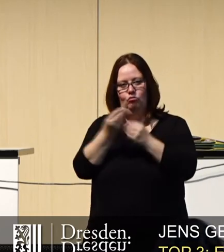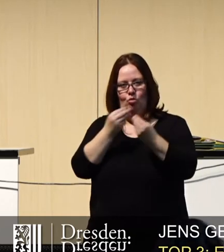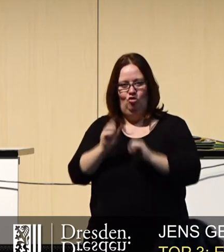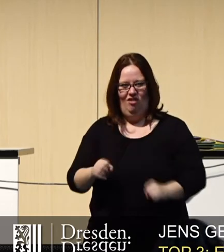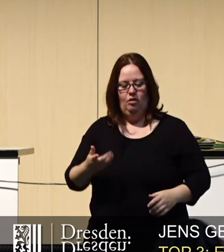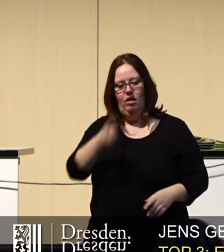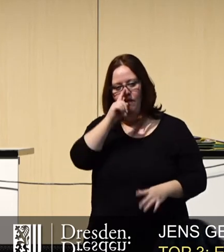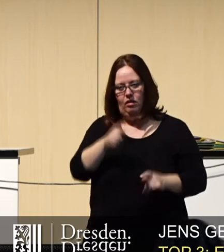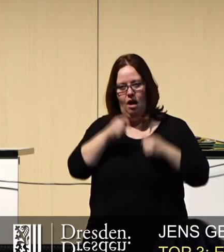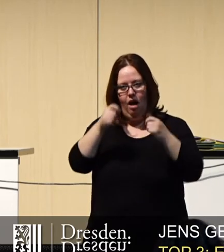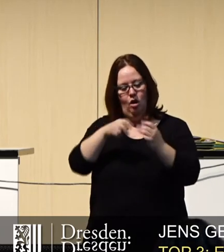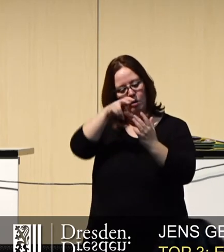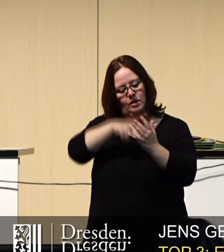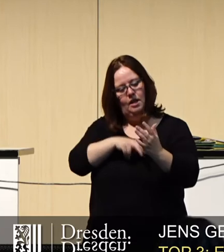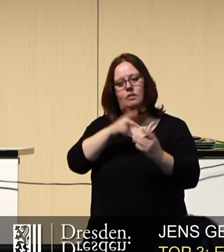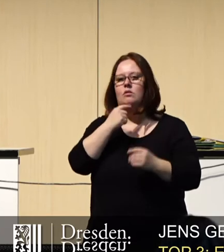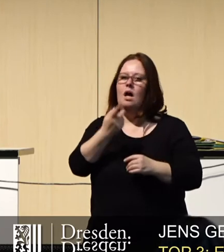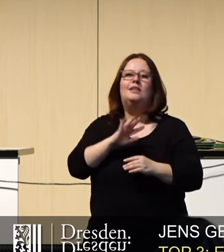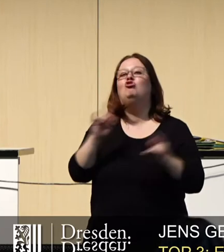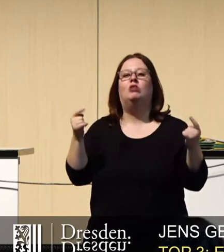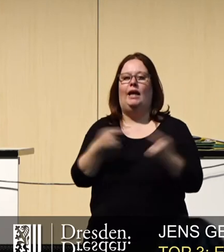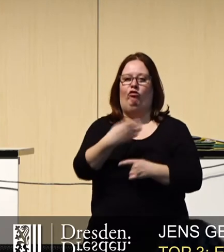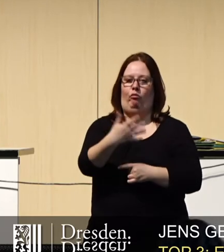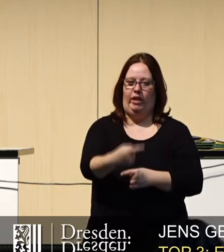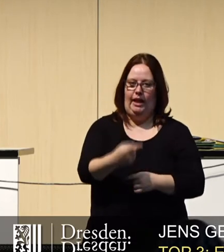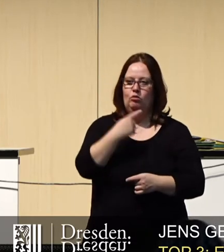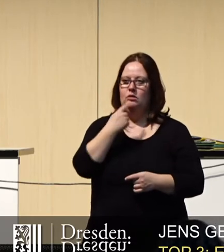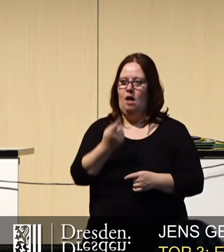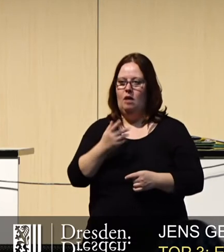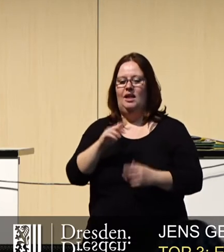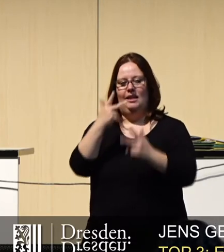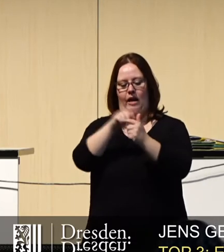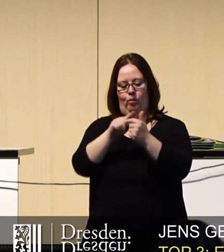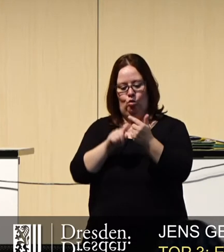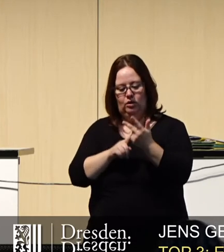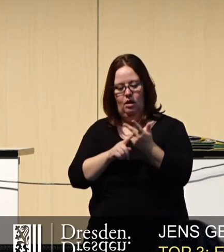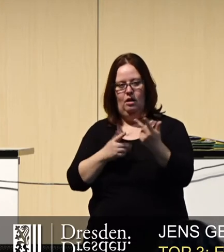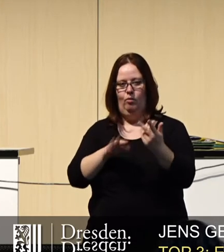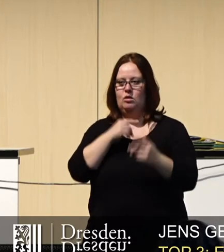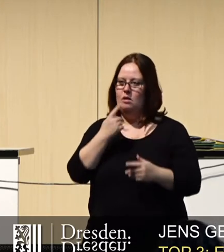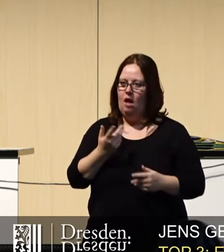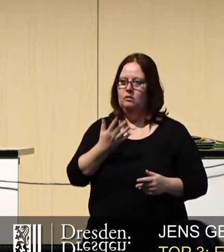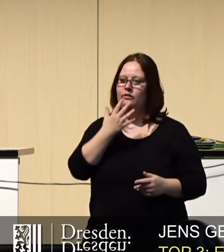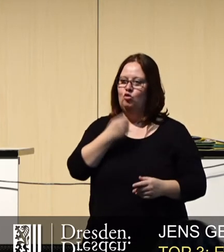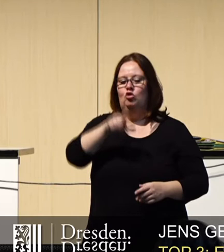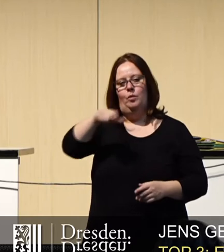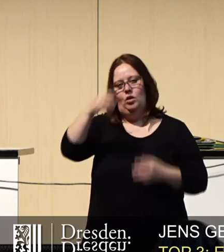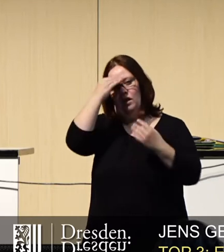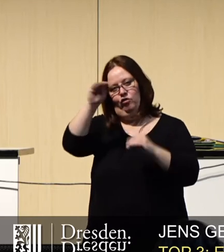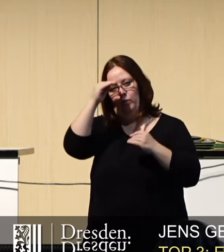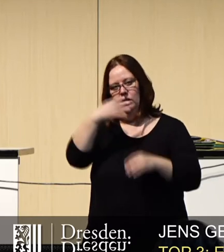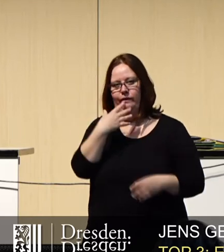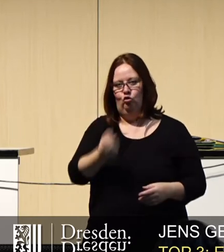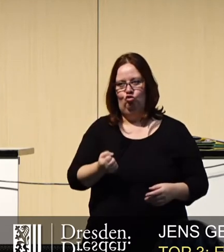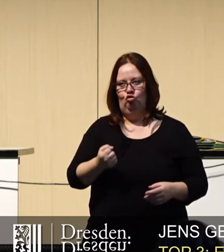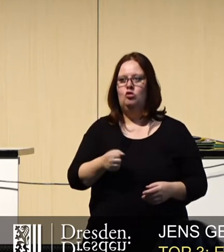Und wer unseren Antrag noch mal sieht, da steht nichts gegen 5G, sondern es stehen drei Punkte drin, wo wir Bürger informieren wollen.